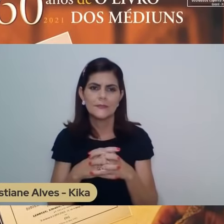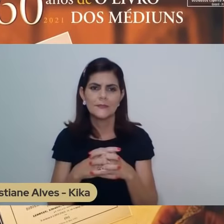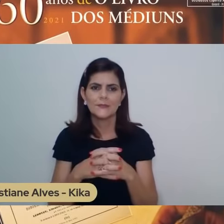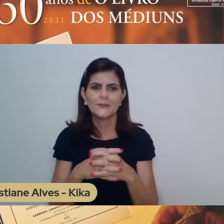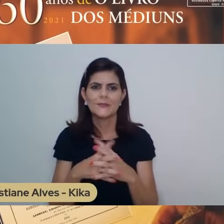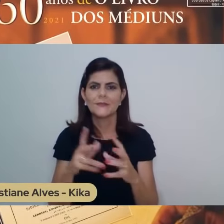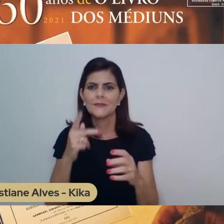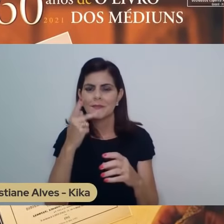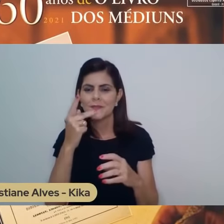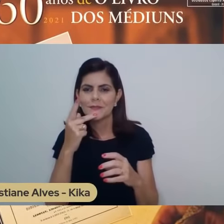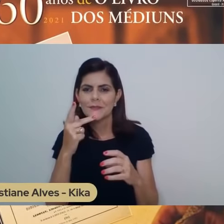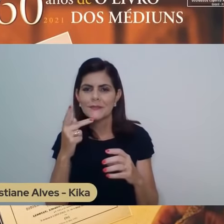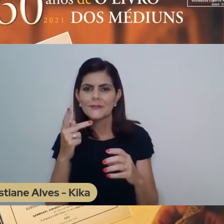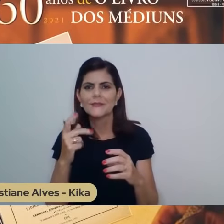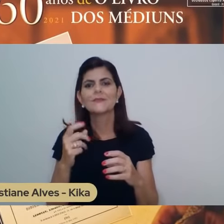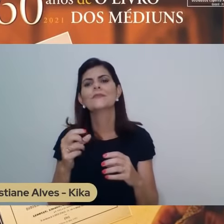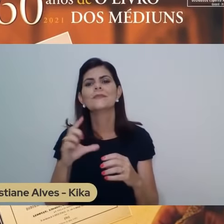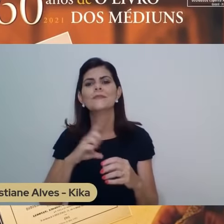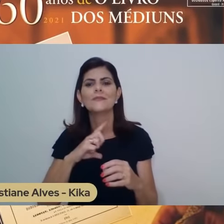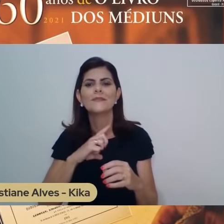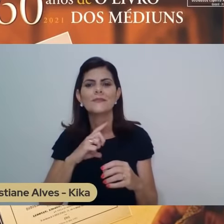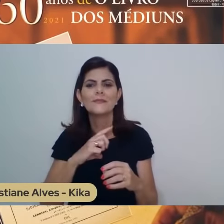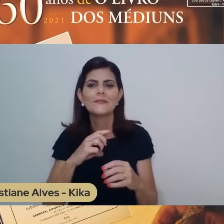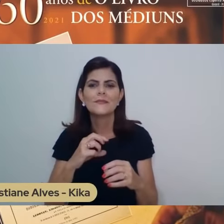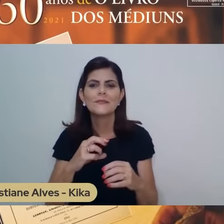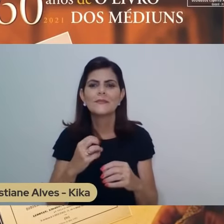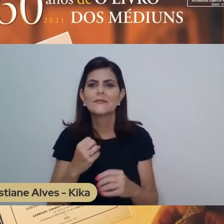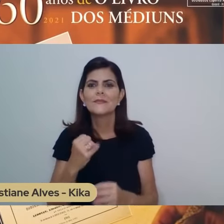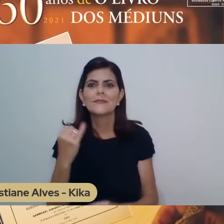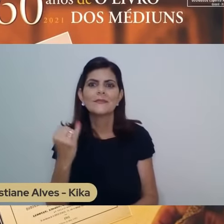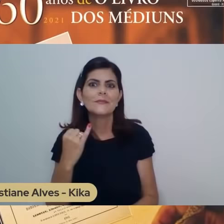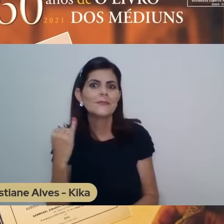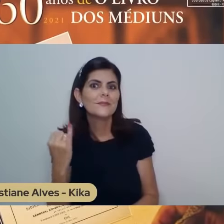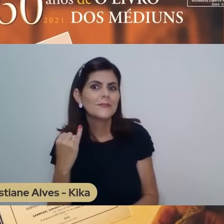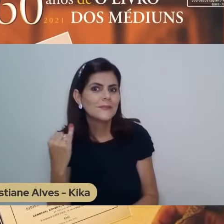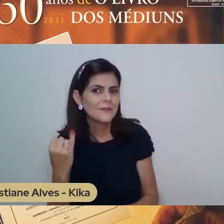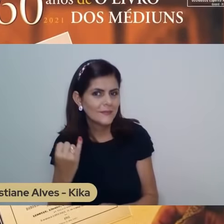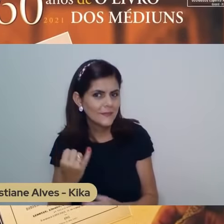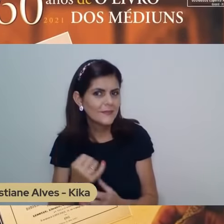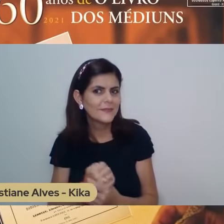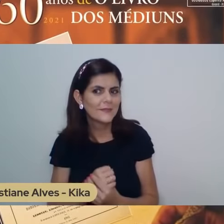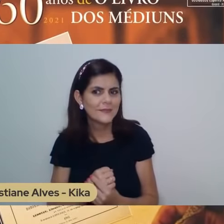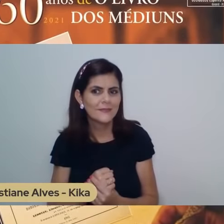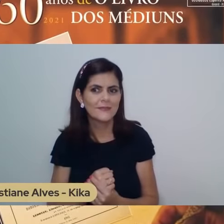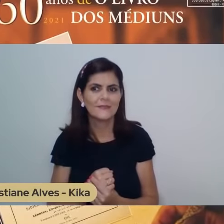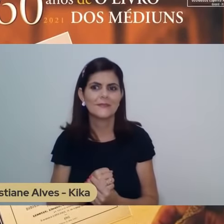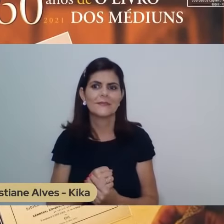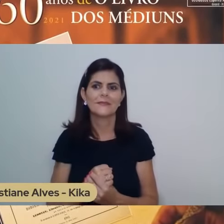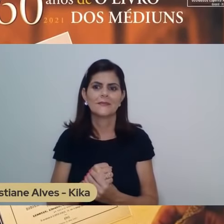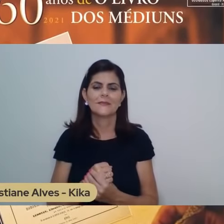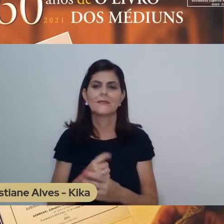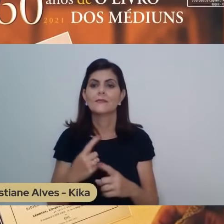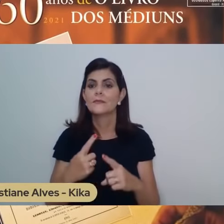levava o tesouro que não lhe competia, que não era de sua posse, efetivamente, mas